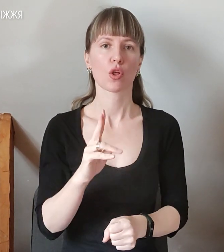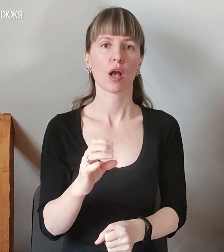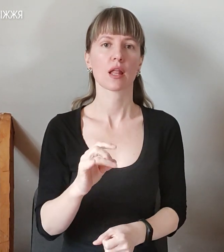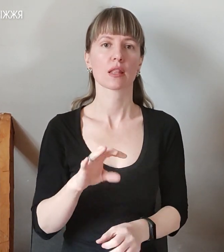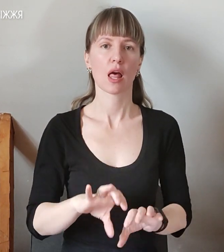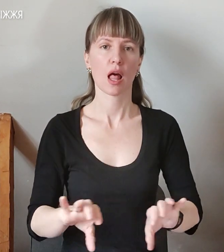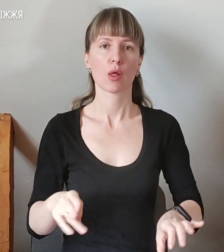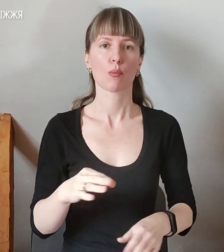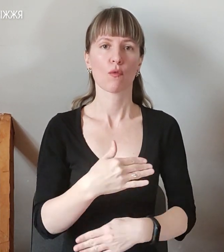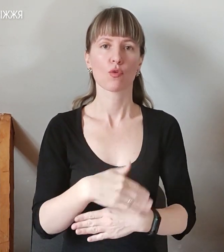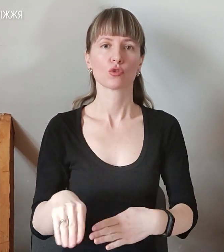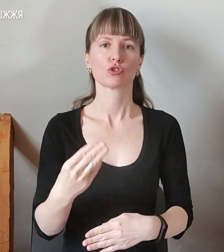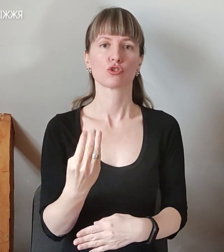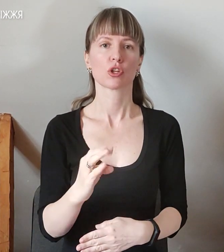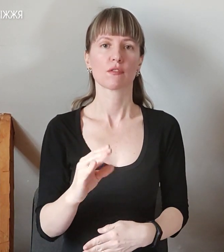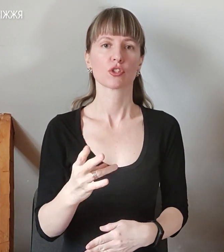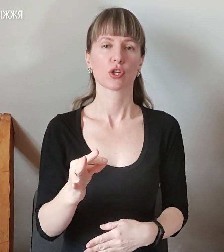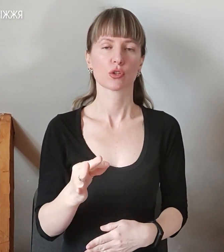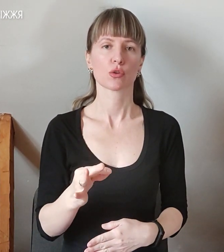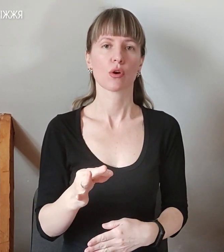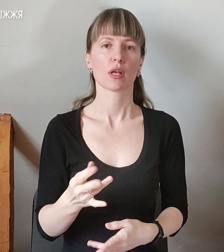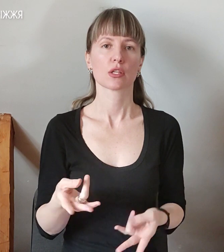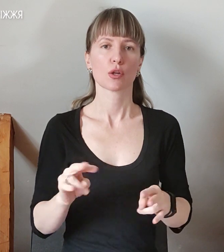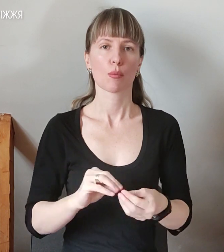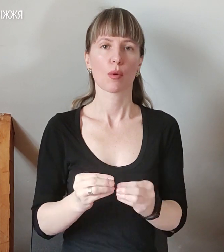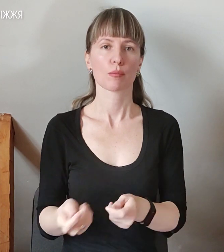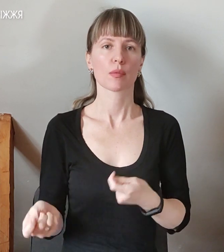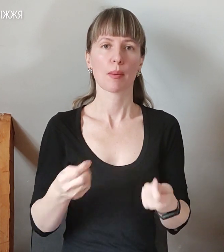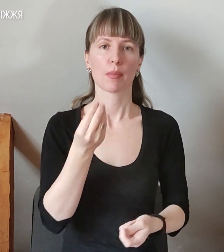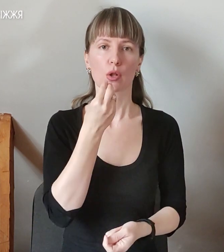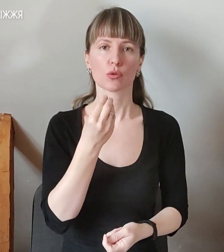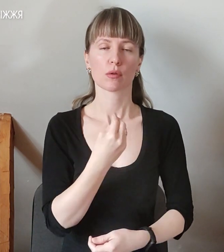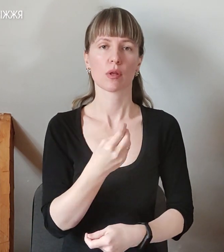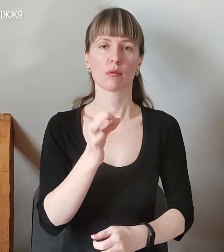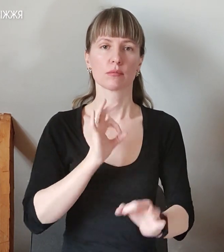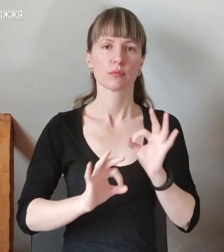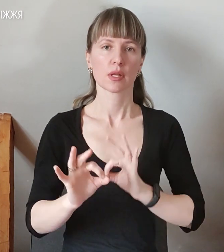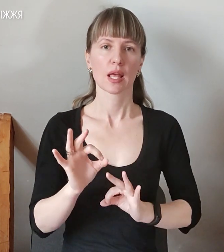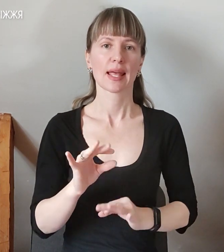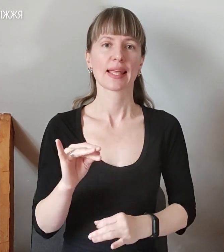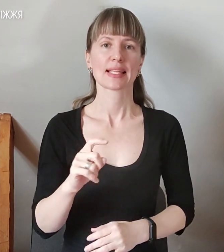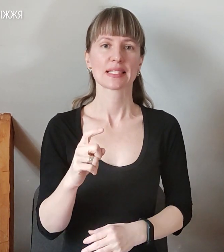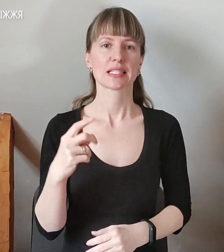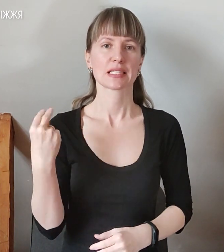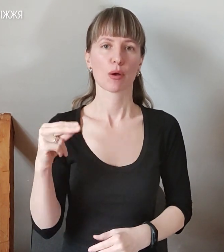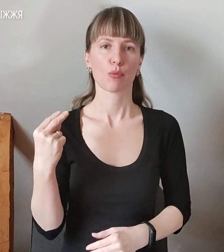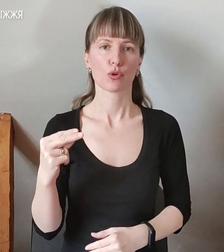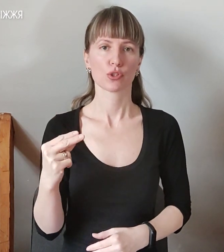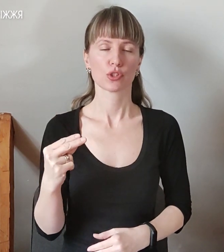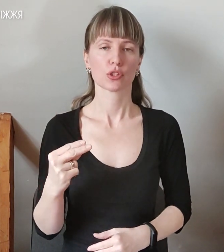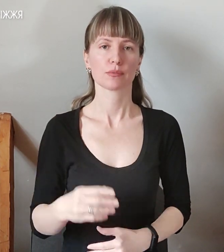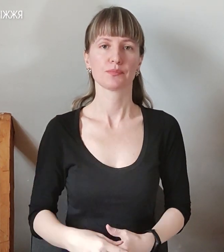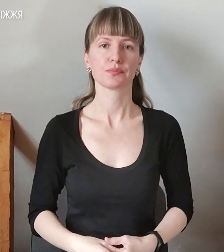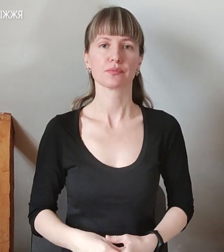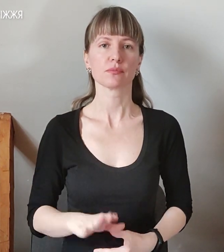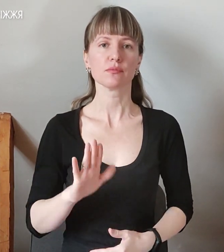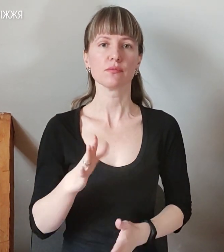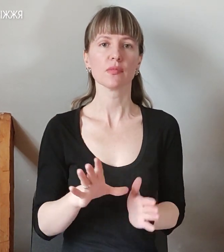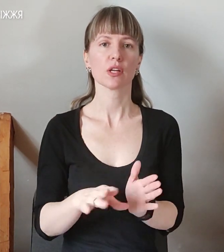Залишається проблема у доставці продуктів та медикаментів безпосередньо із Запоріжжя. В Енергодарі містяни